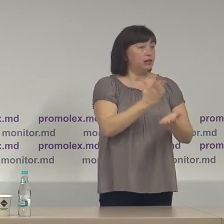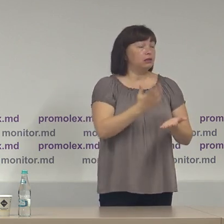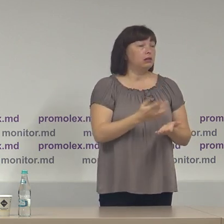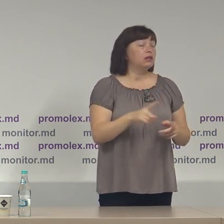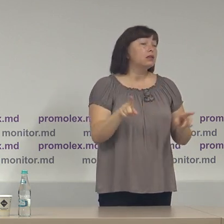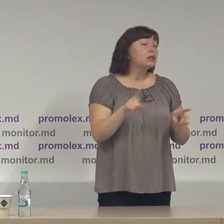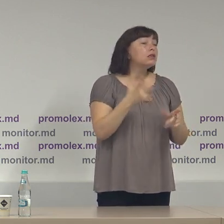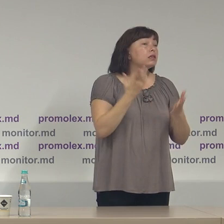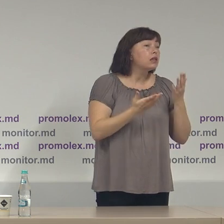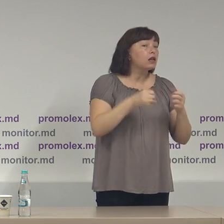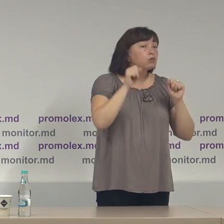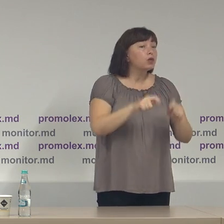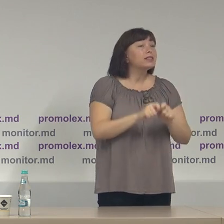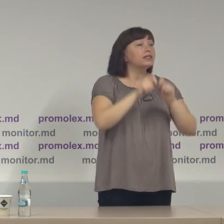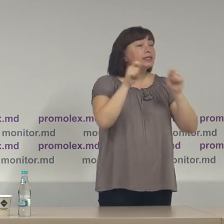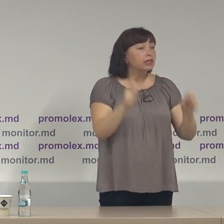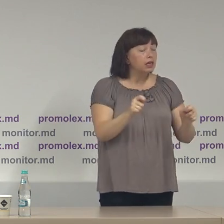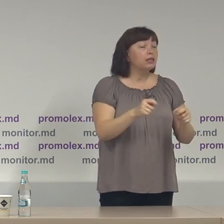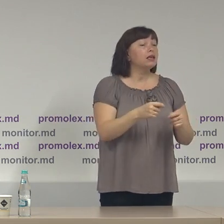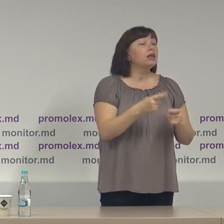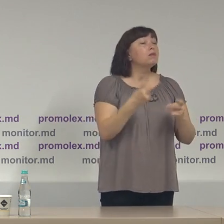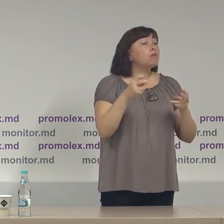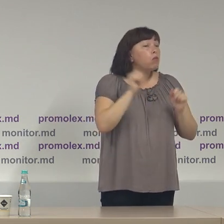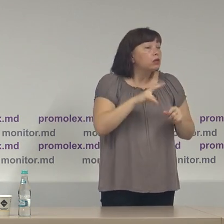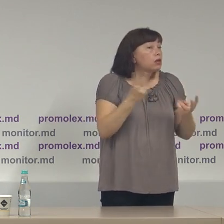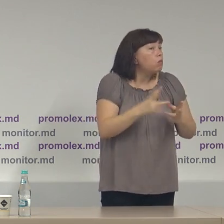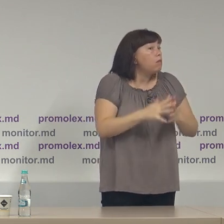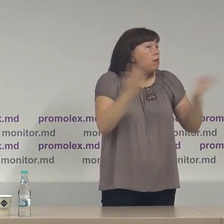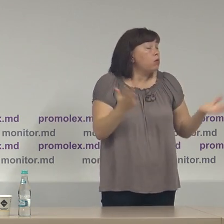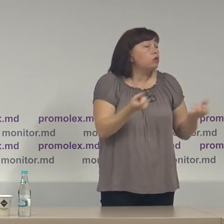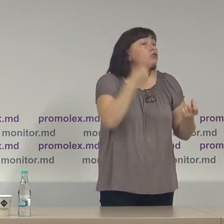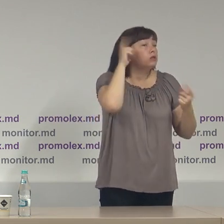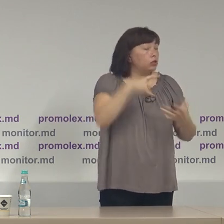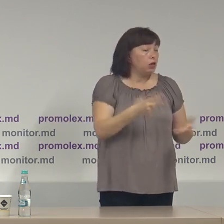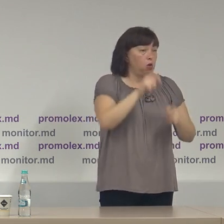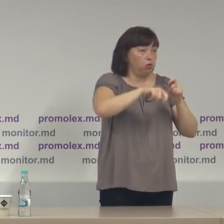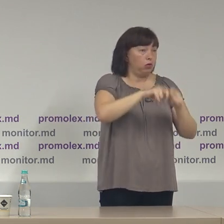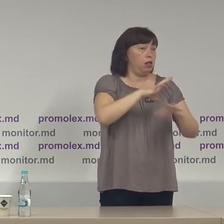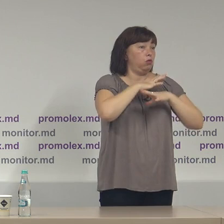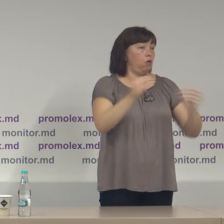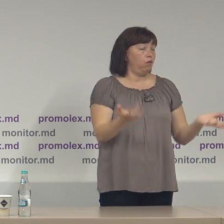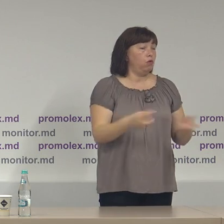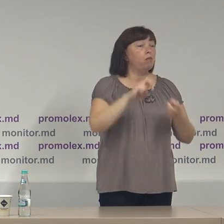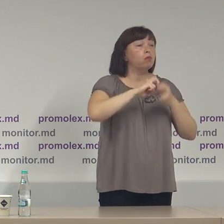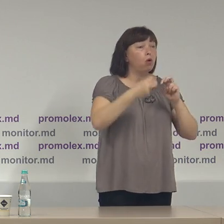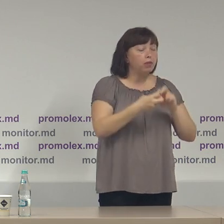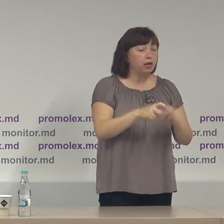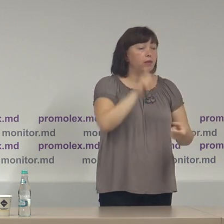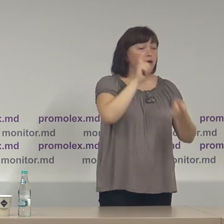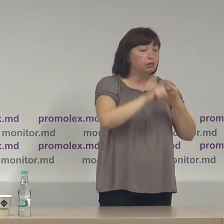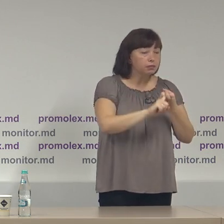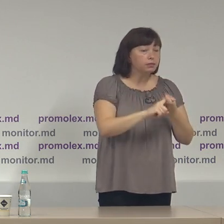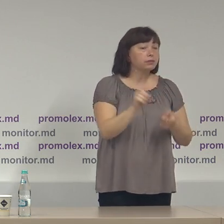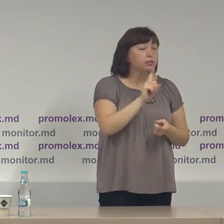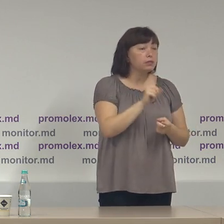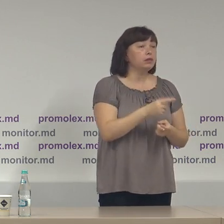dacă ar fi posibil să deschidem atâtea secții de votare peste hotarele țării, dar problemele principale țin de faptul că